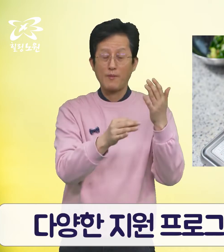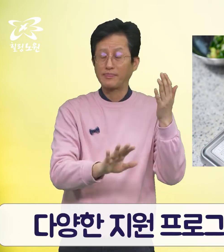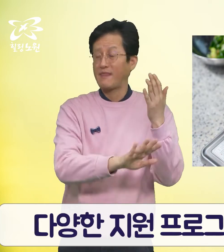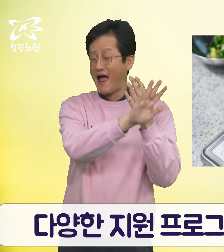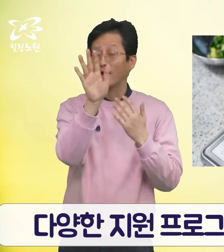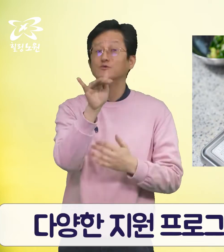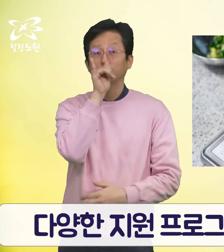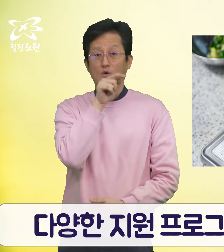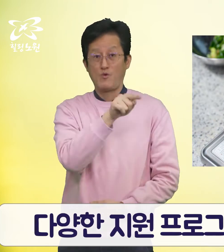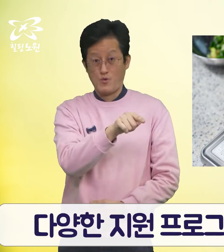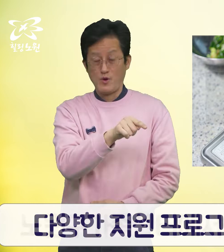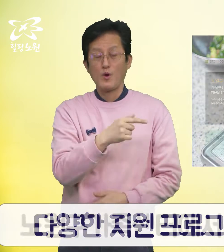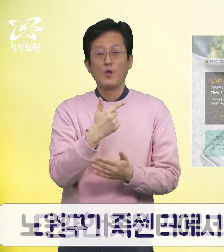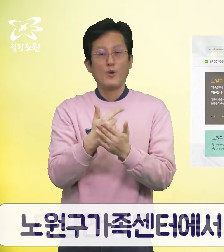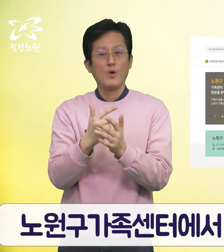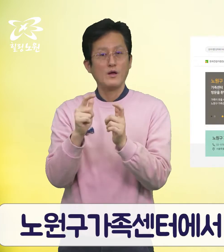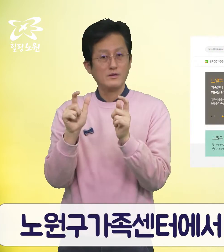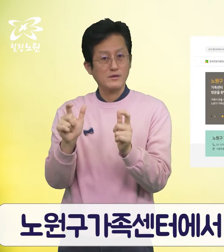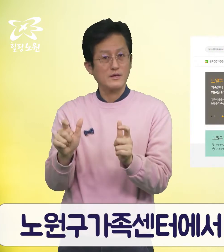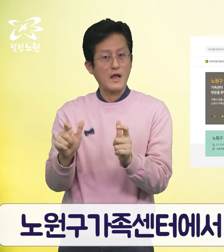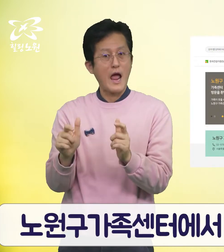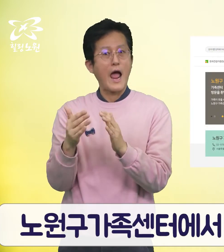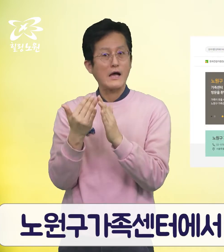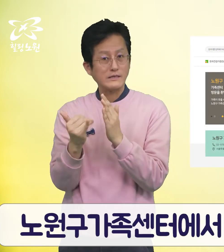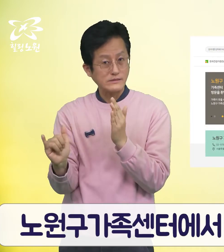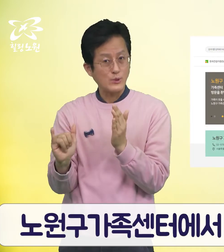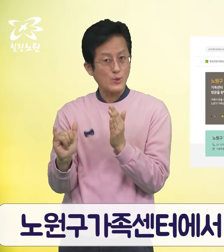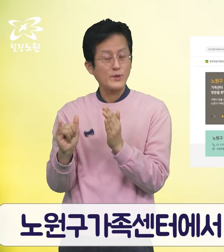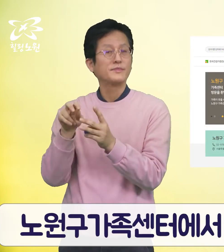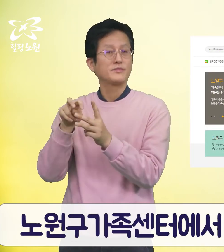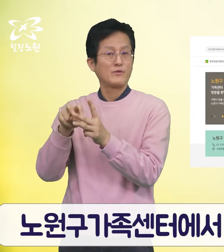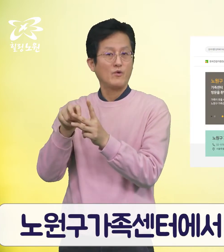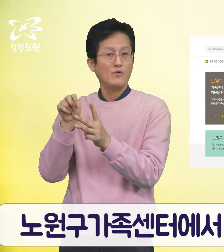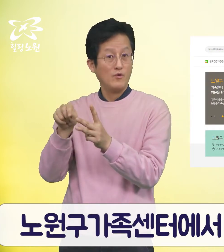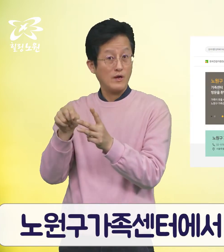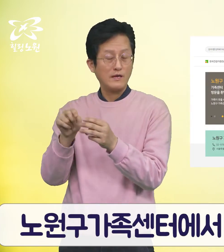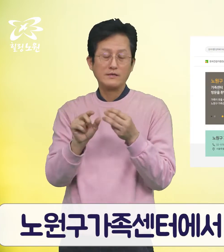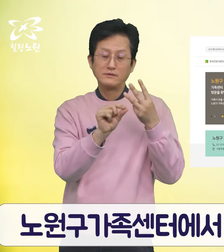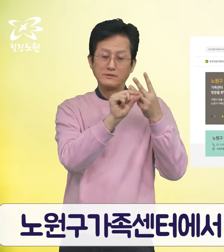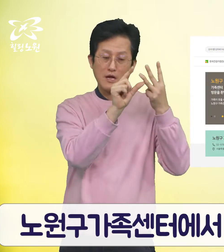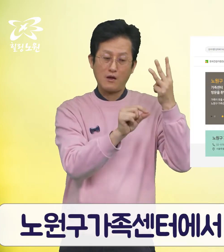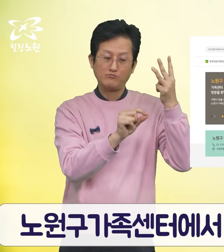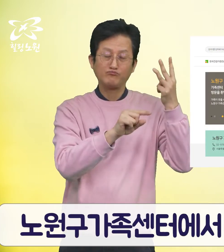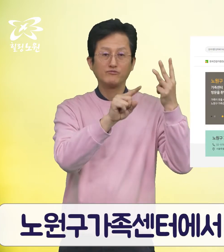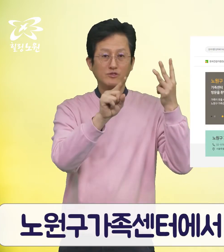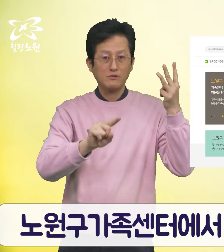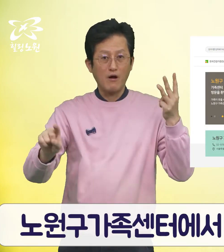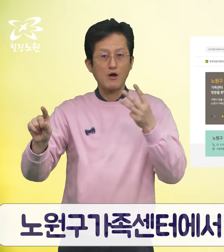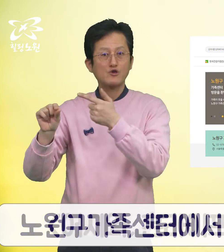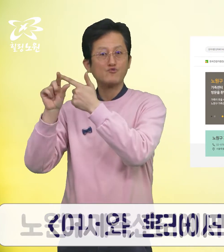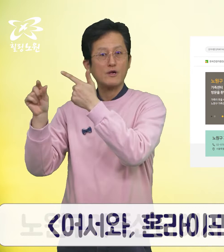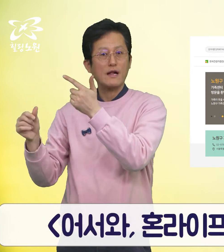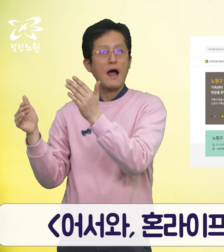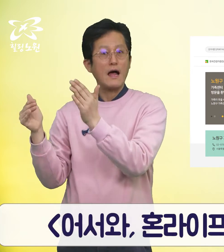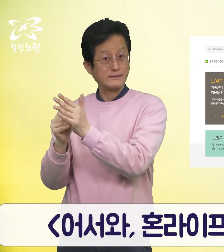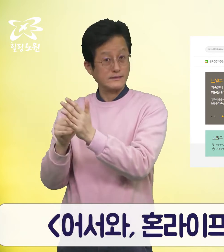노원구 가족센터에서 3월부터 6월까지 어서와